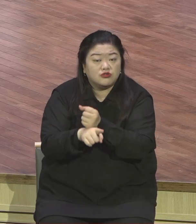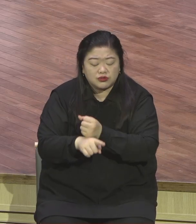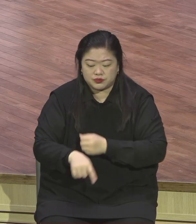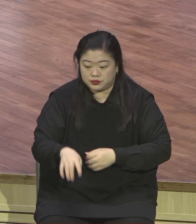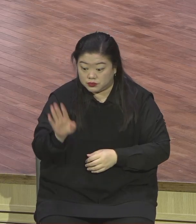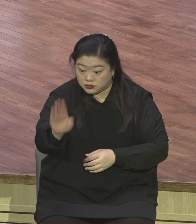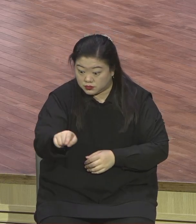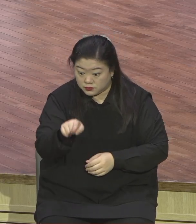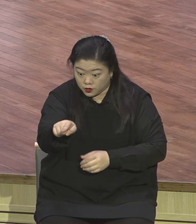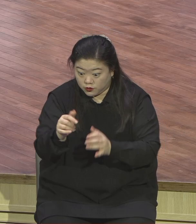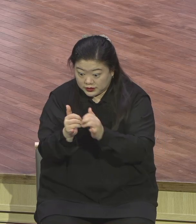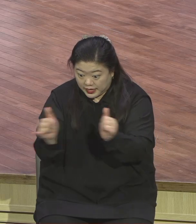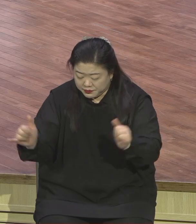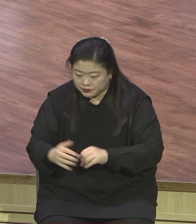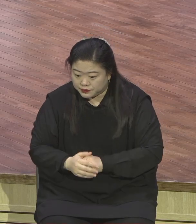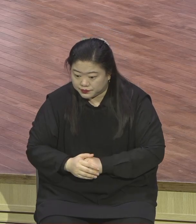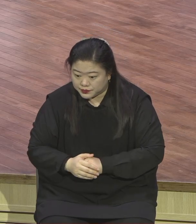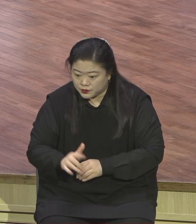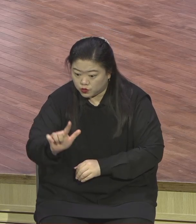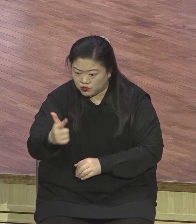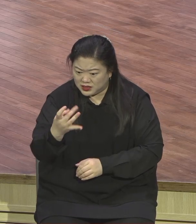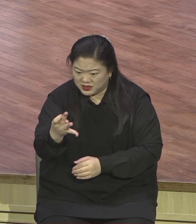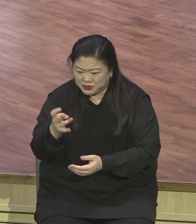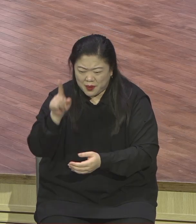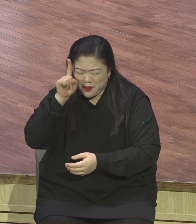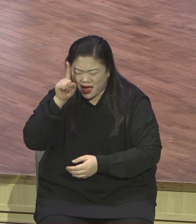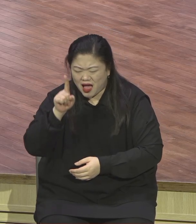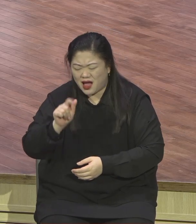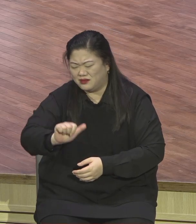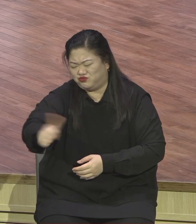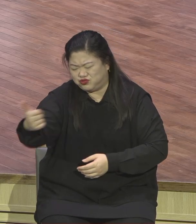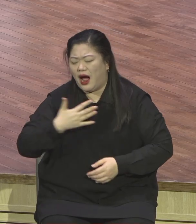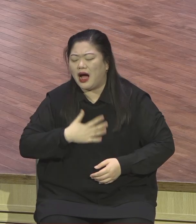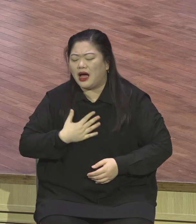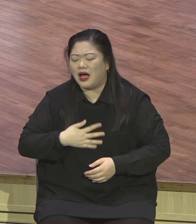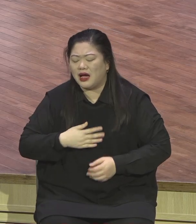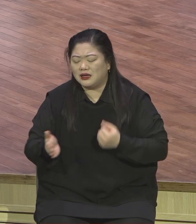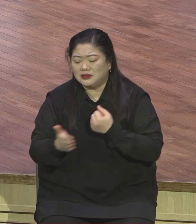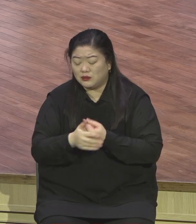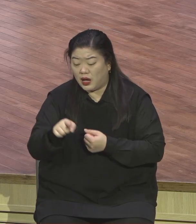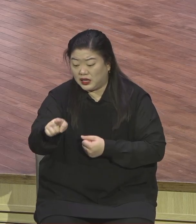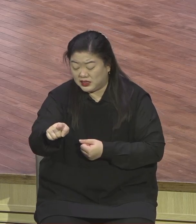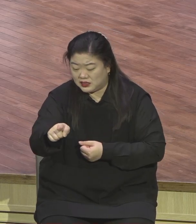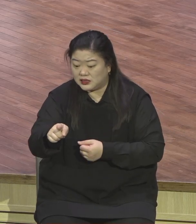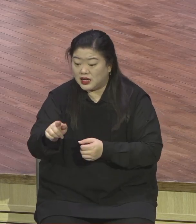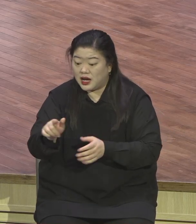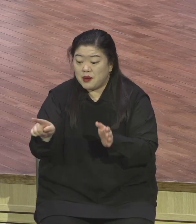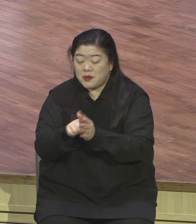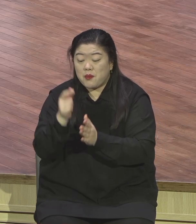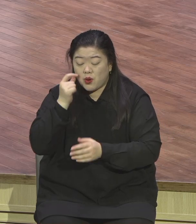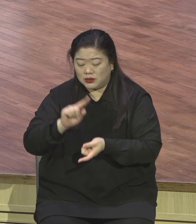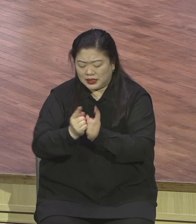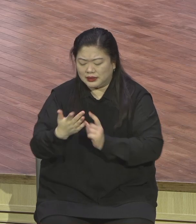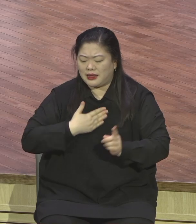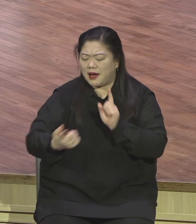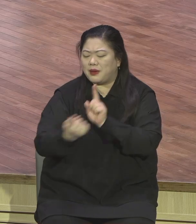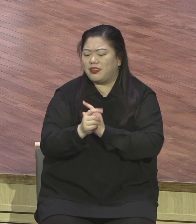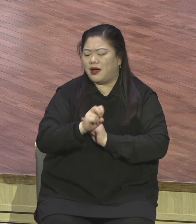그래서 사도 바울은 갈라디아스 3장 24절에 이렇게 강조합니다. 율법이 우리를 그리스도께로